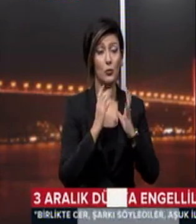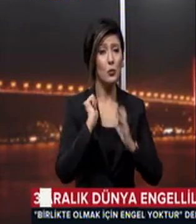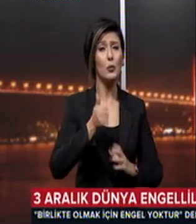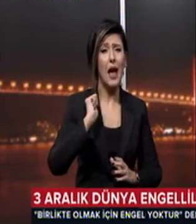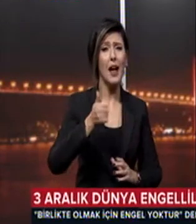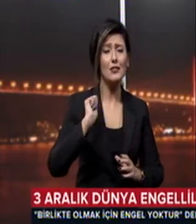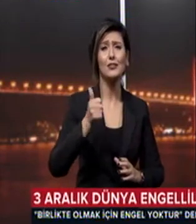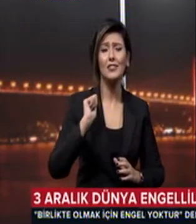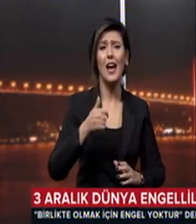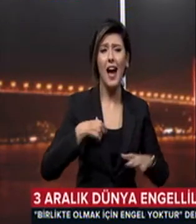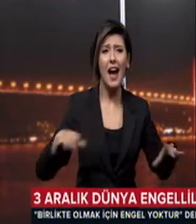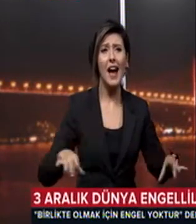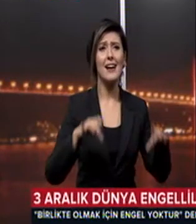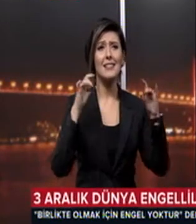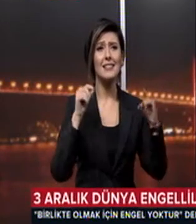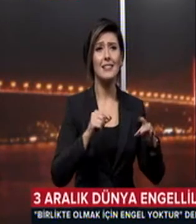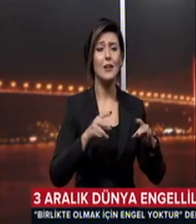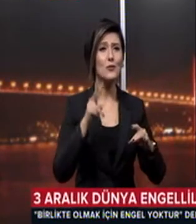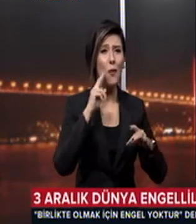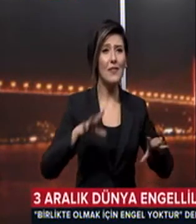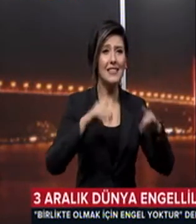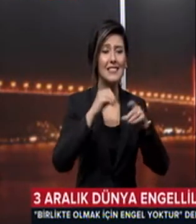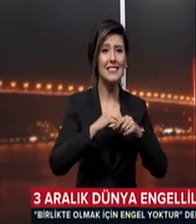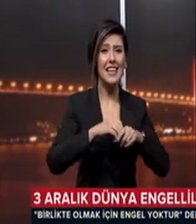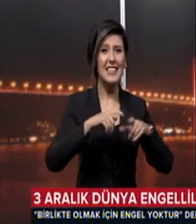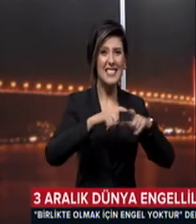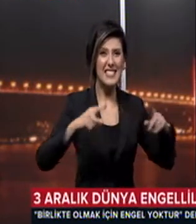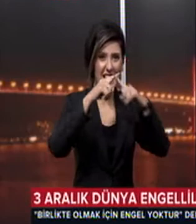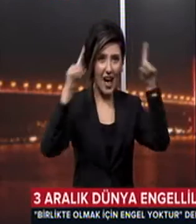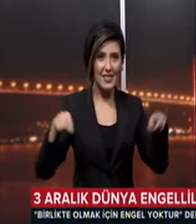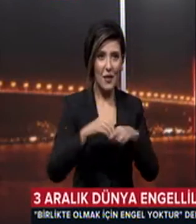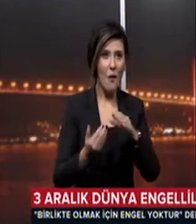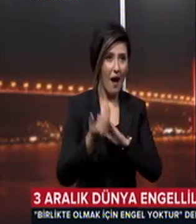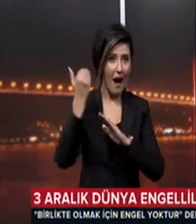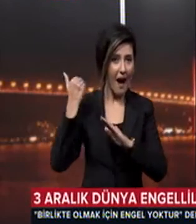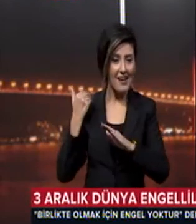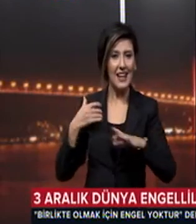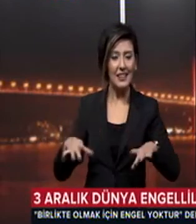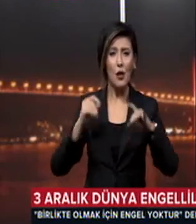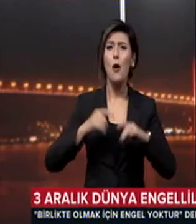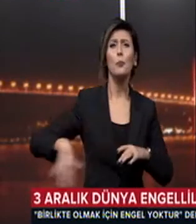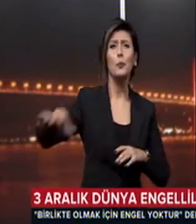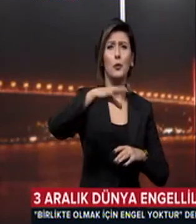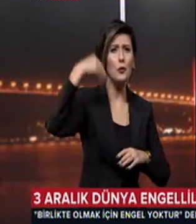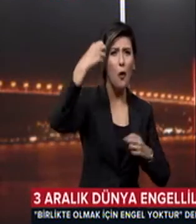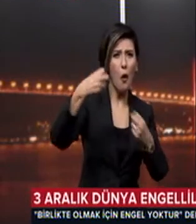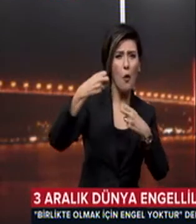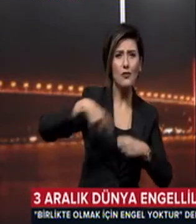Son hazırlık için sahne arkasında ter döktüler Bütün hocaları güldüreceğiz Bütün hostes ablalarımızı